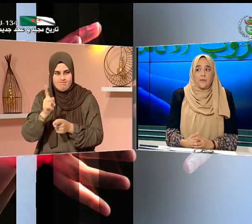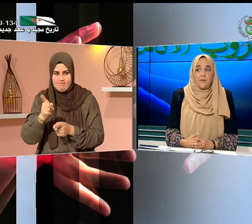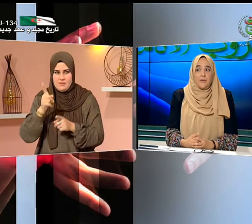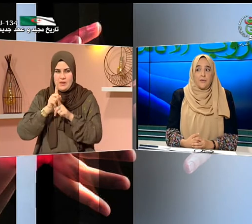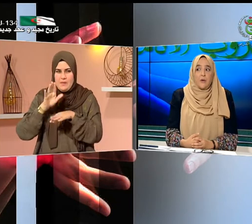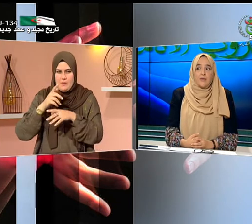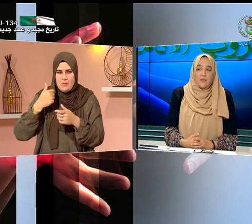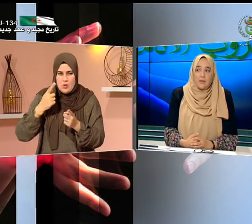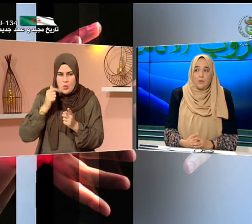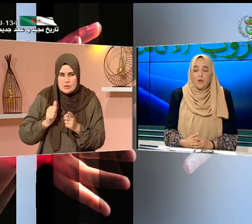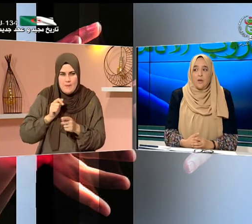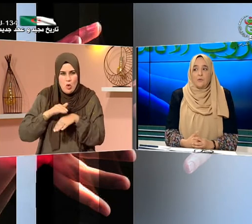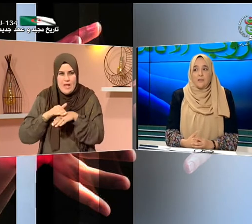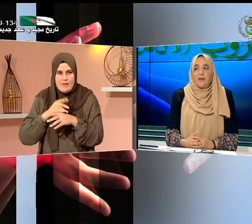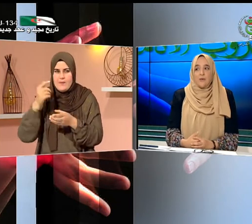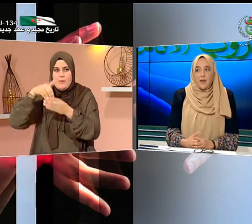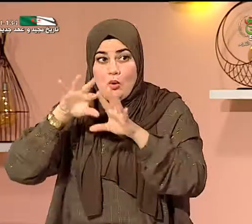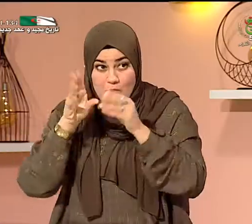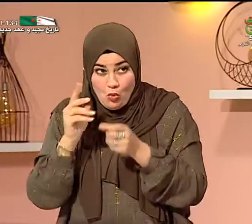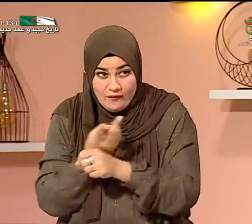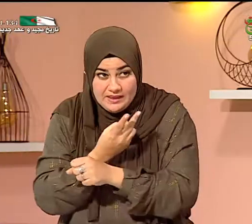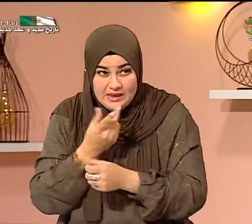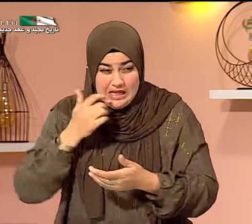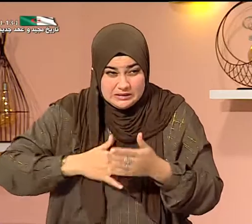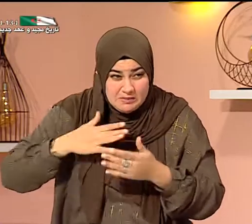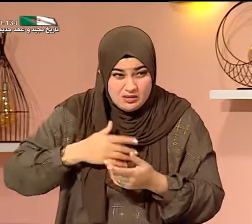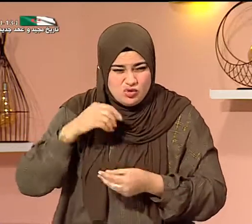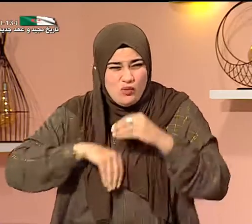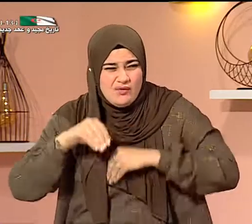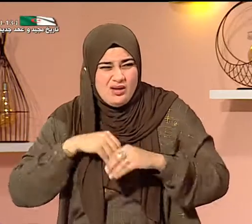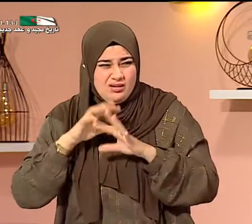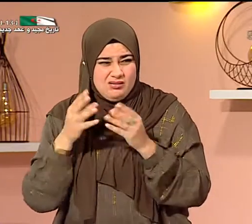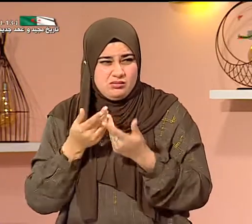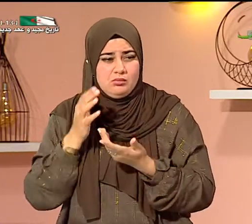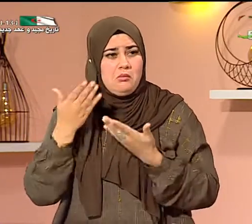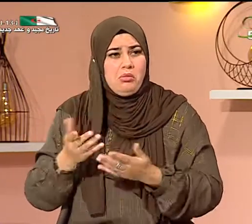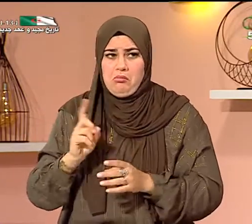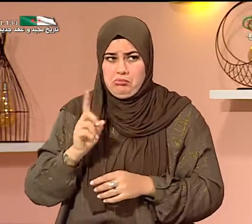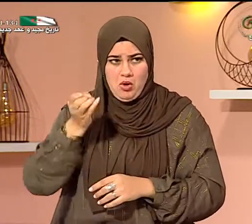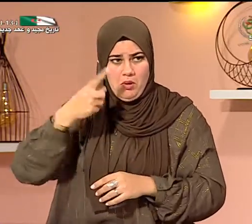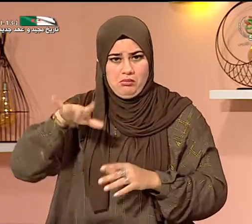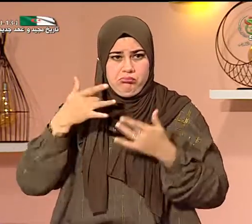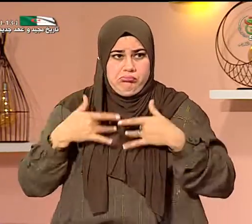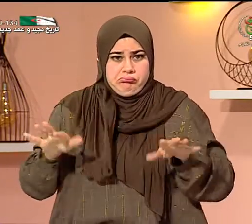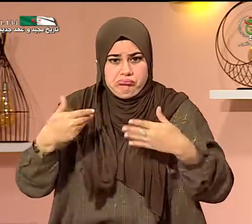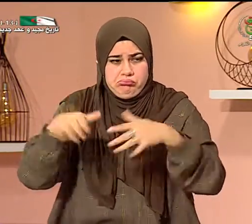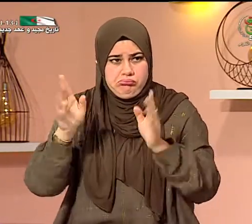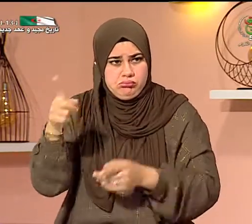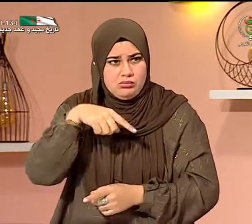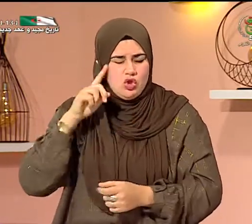وقتي كما يتقول في وقتي كان هناك أساتدة يعني يحب يعون الأطفال للصم لكن على حساب وشرا نشوف